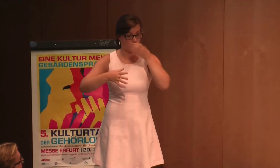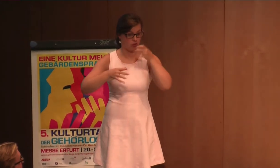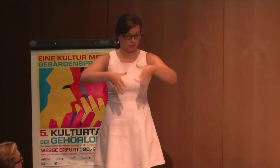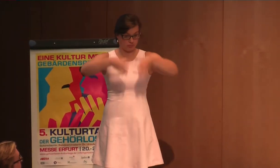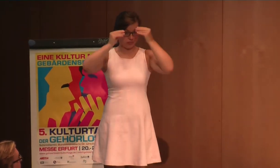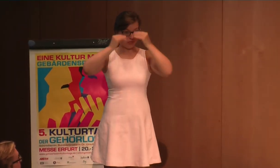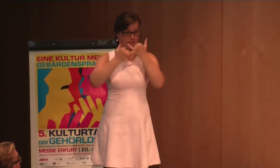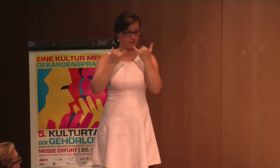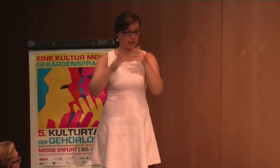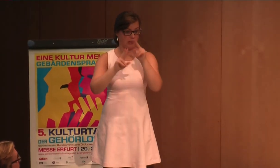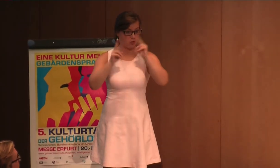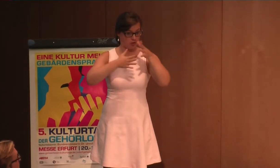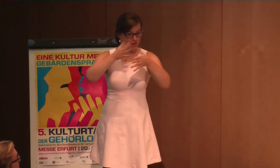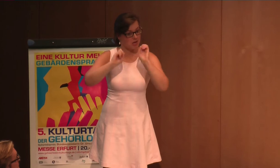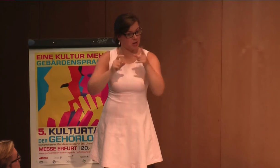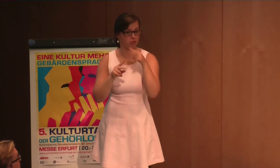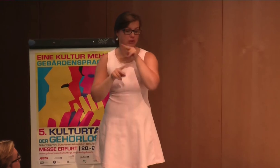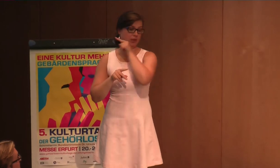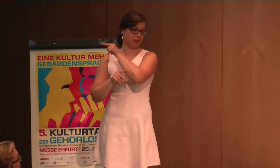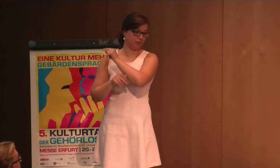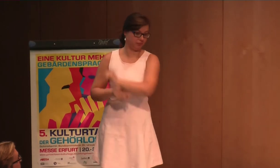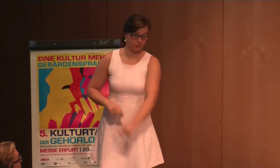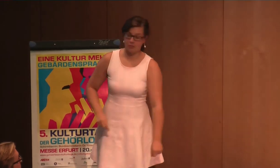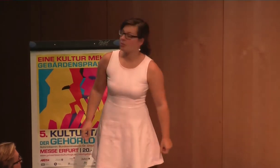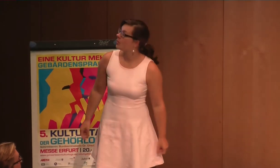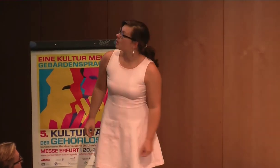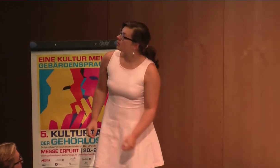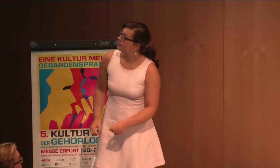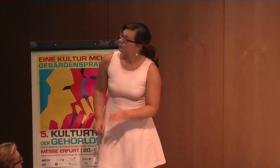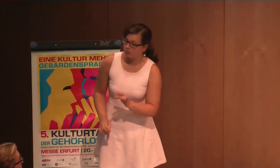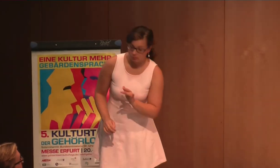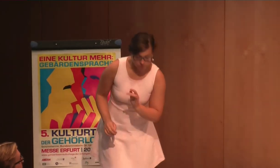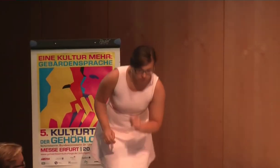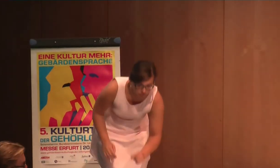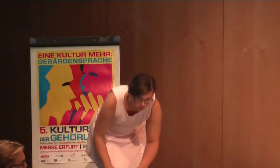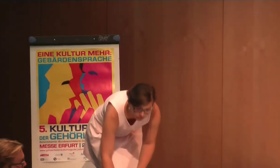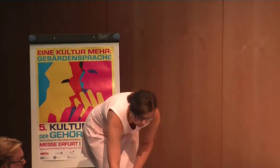die Möglichkeit, sich das anzugucken und man kann sich die Übersetzung eben im Internet anschauen.